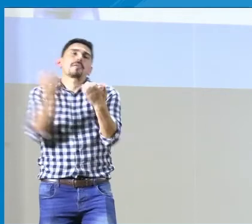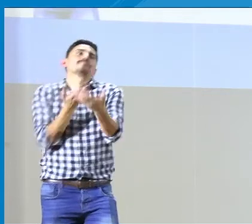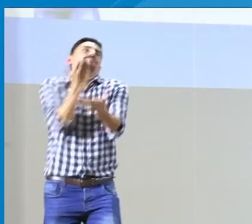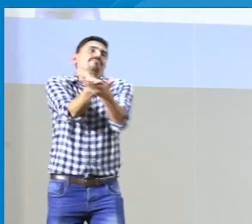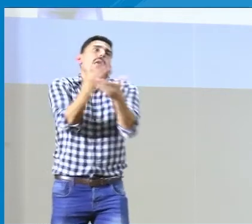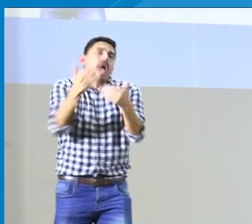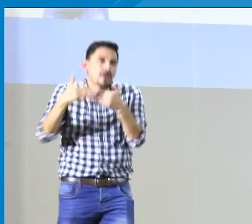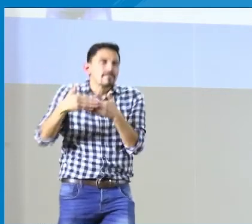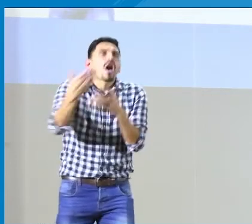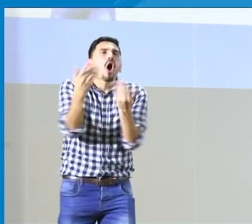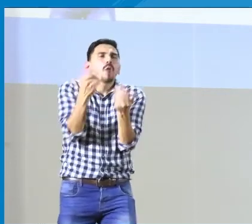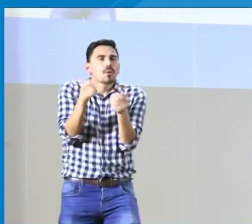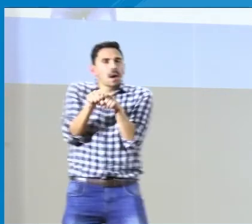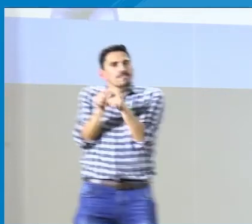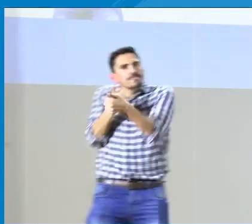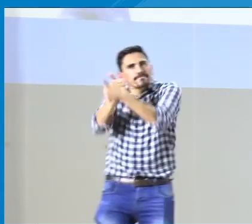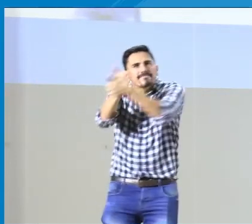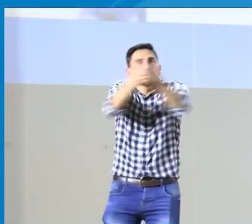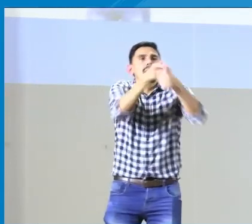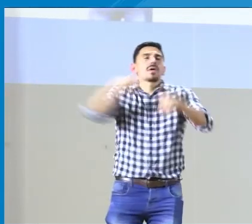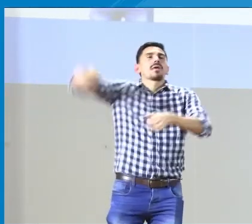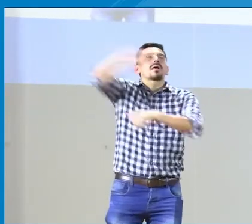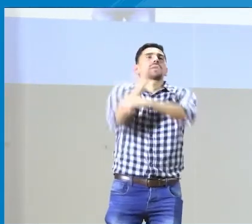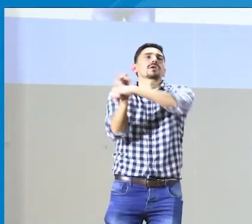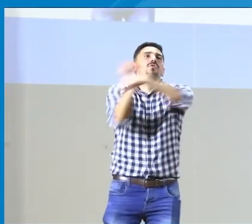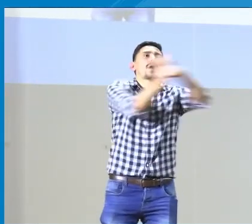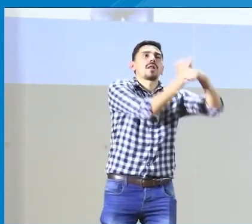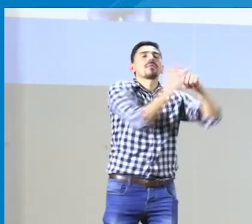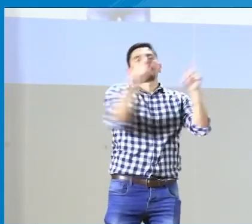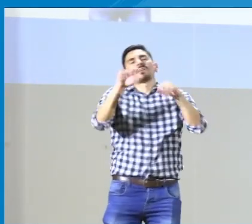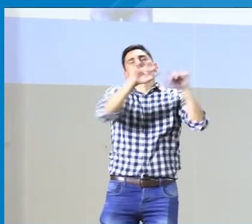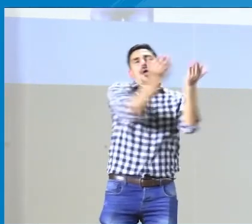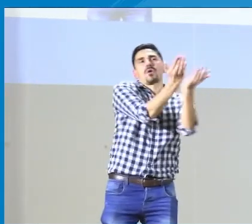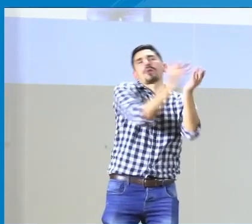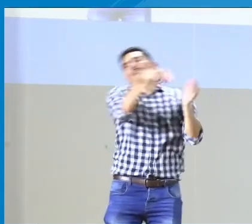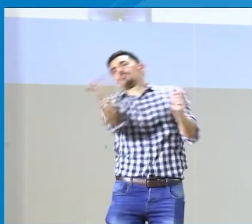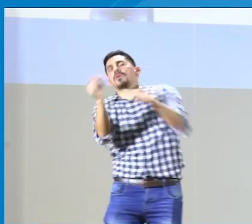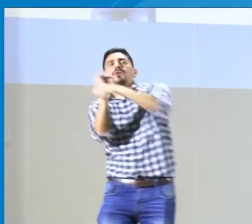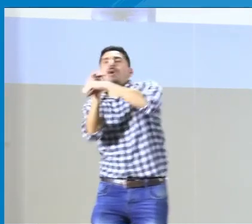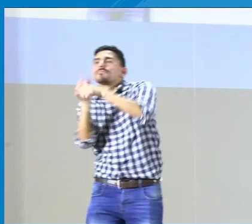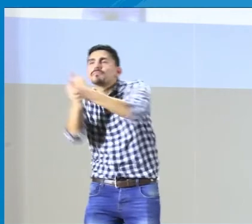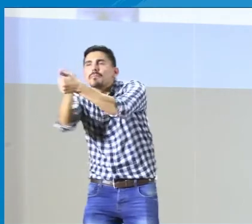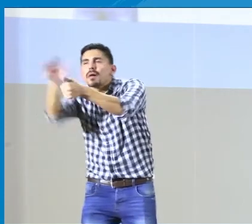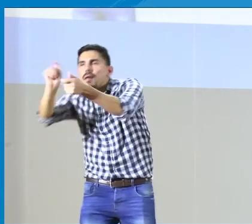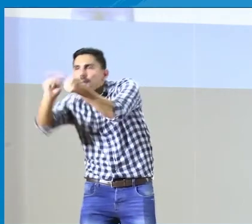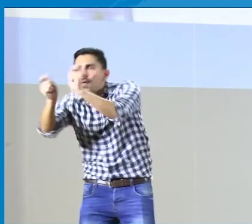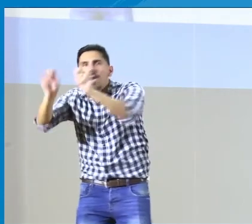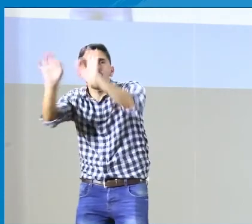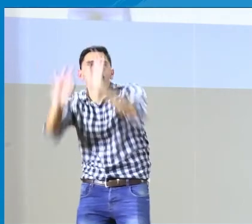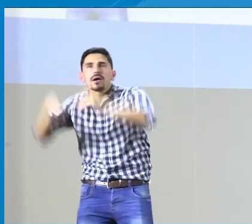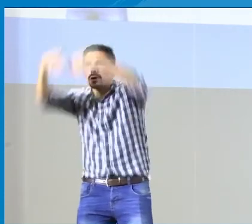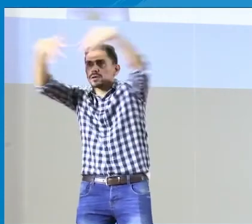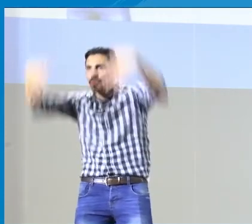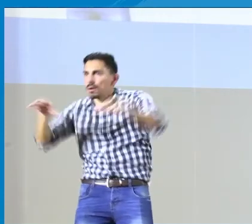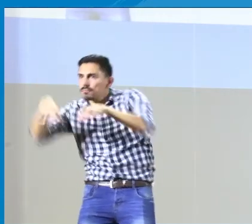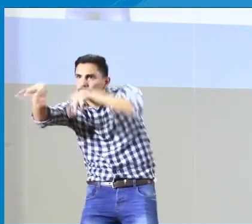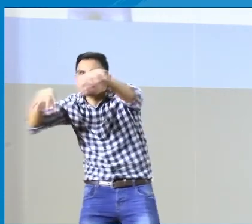pero a eso se les llaman las aulas paralelas. Entonces es un seguimiento que hay que hacer a las instituciones, hacer estos